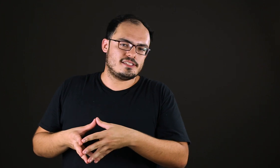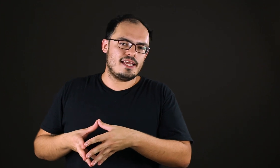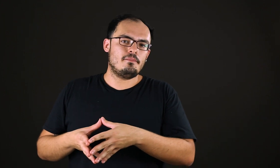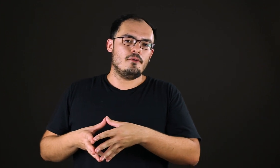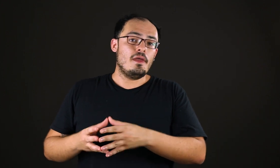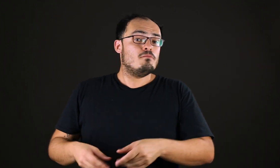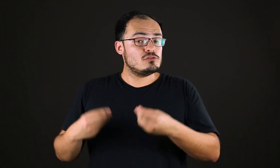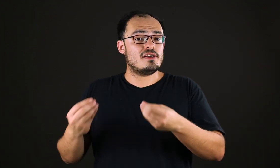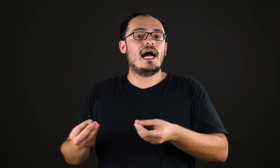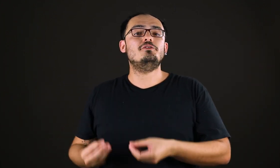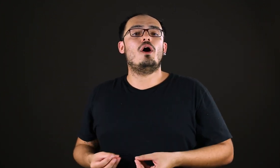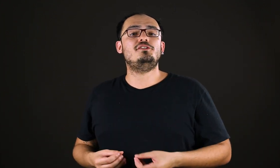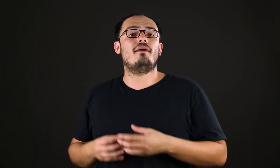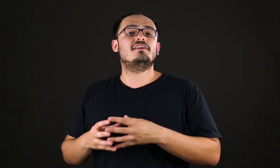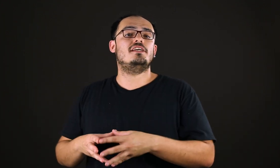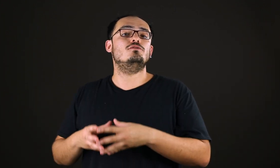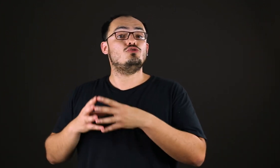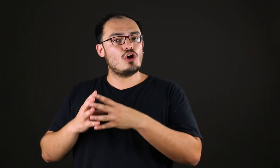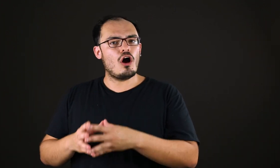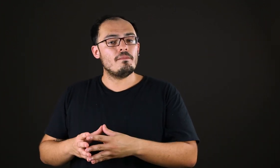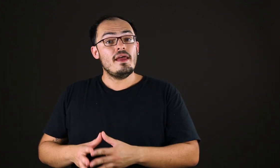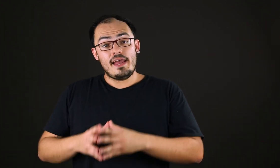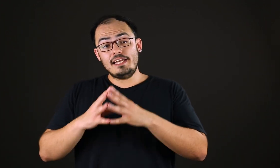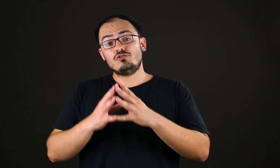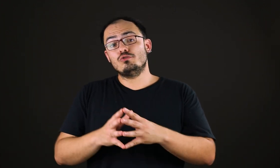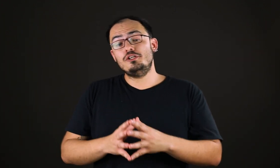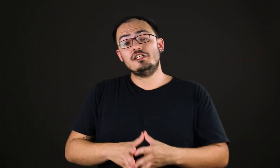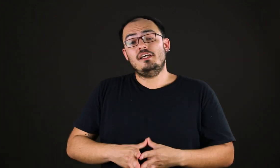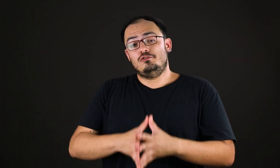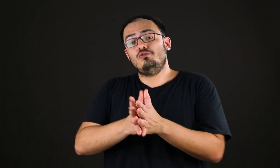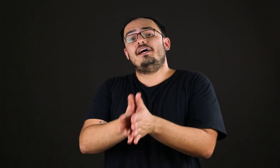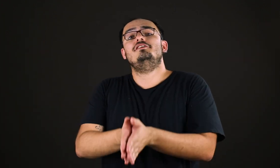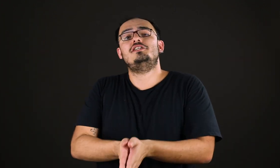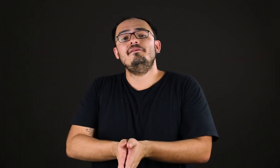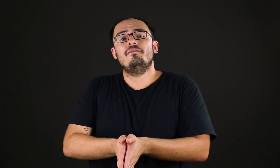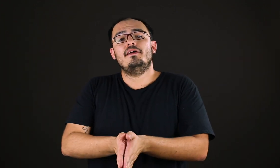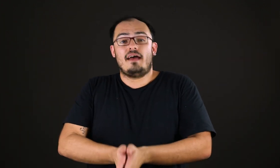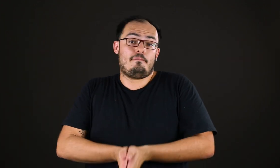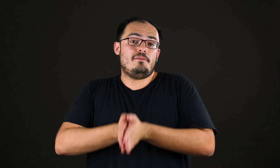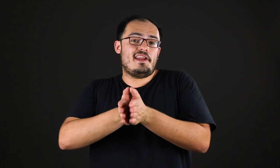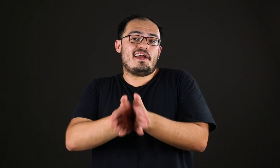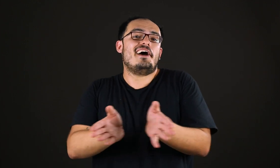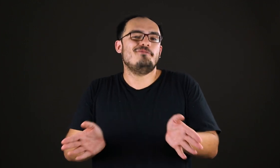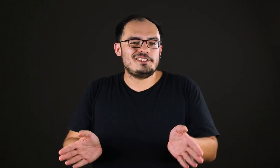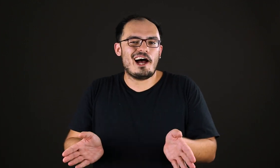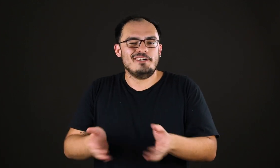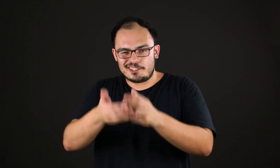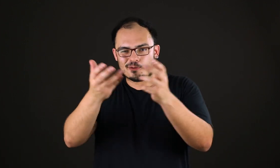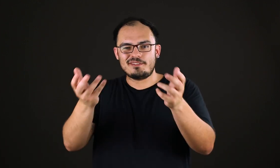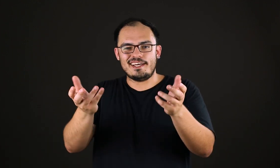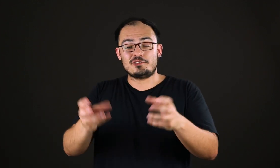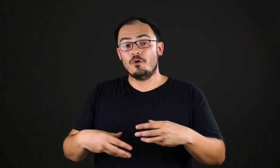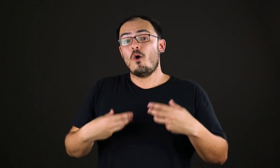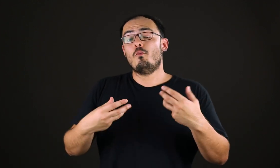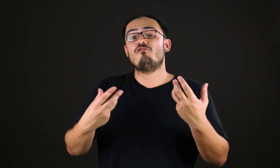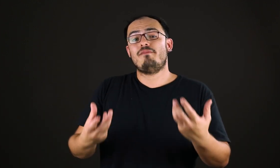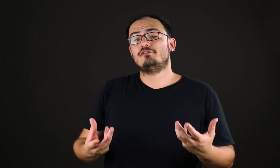exemplo, muito ligado ao nome de Marcel Duchamp, ele surge durante a Primeira Guerra Mundial nesse contexto. O movimento